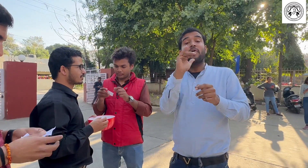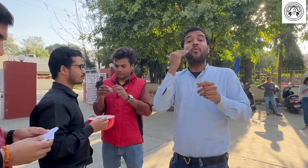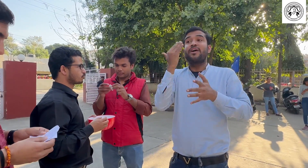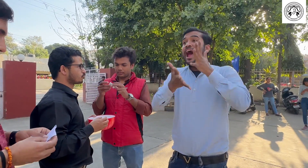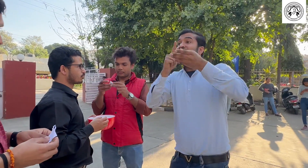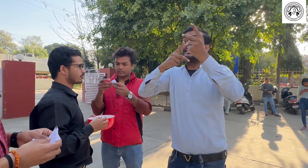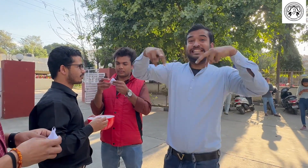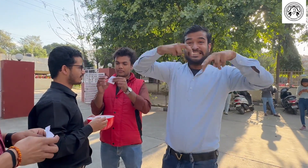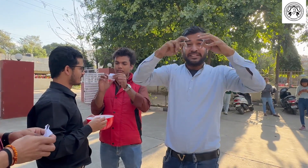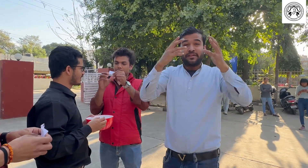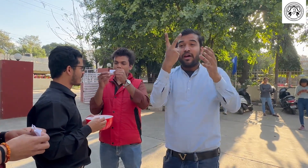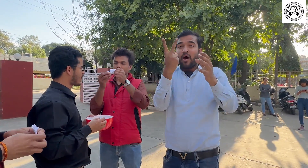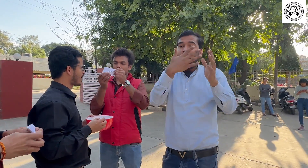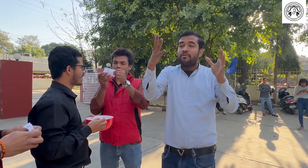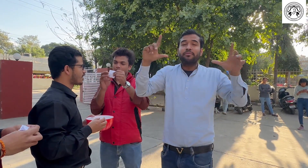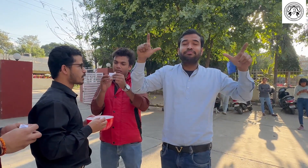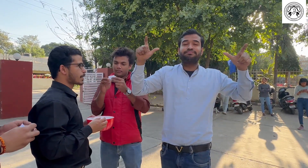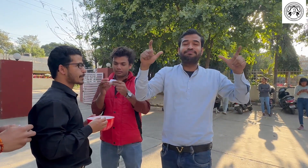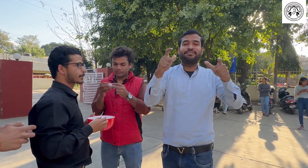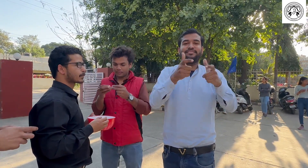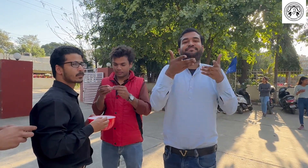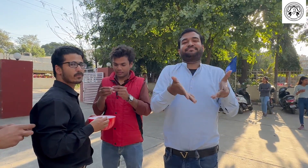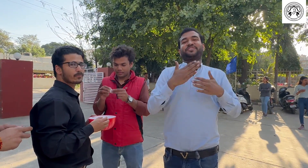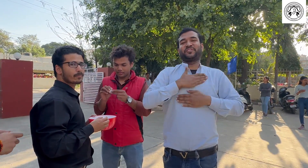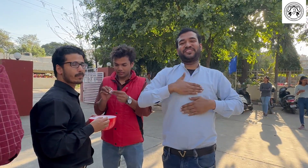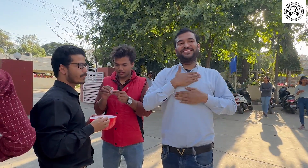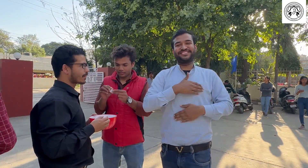लिके हैं और ऐसे ही बच्चे खेल रहे हैं और इंजॉय कर रहे हैं